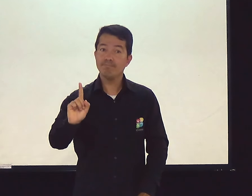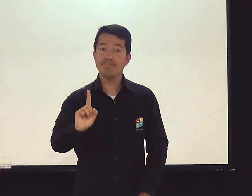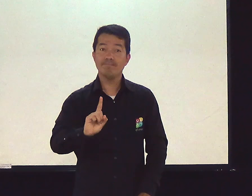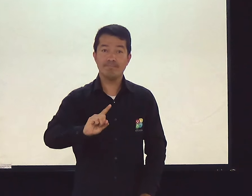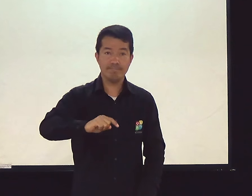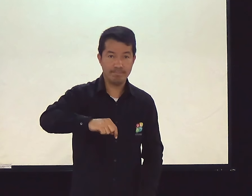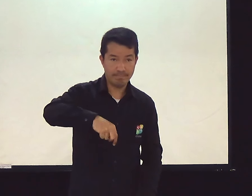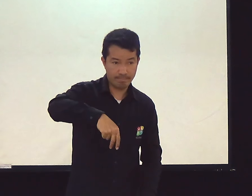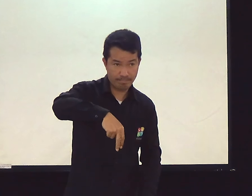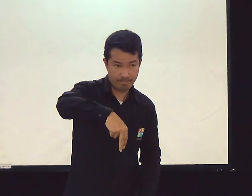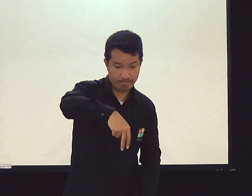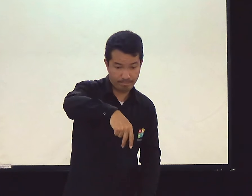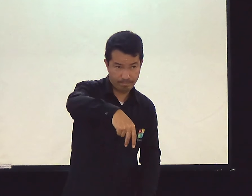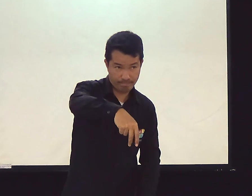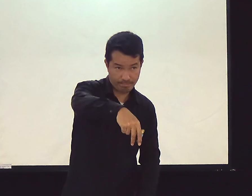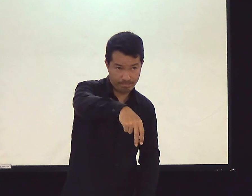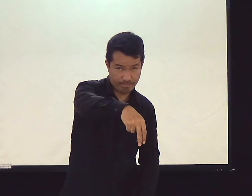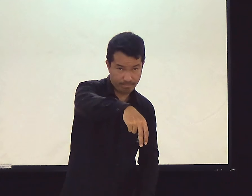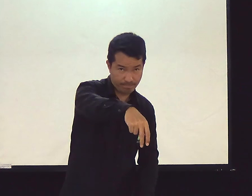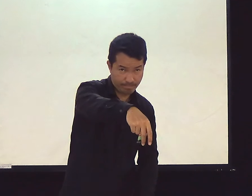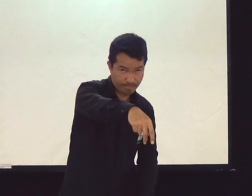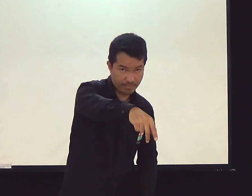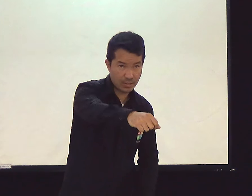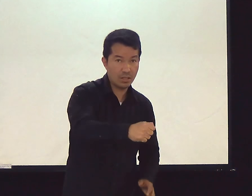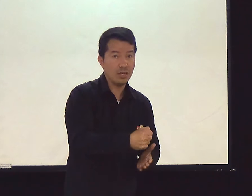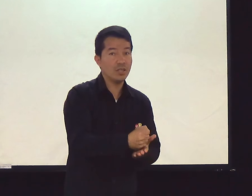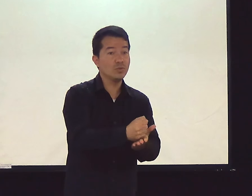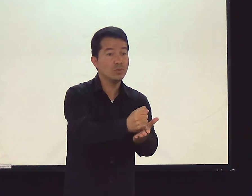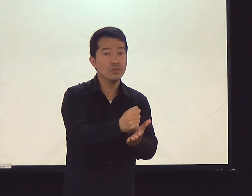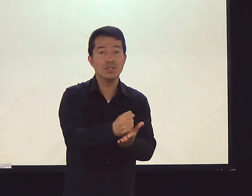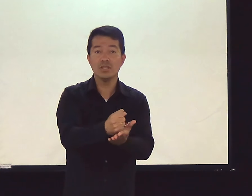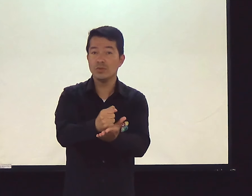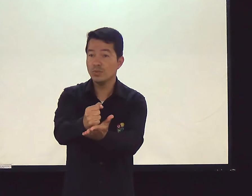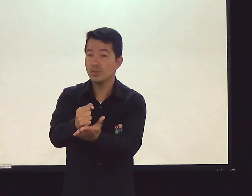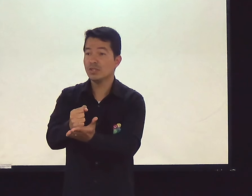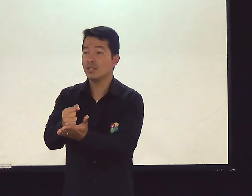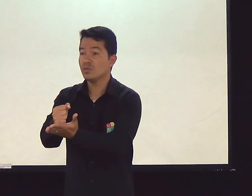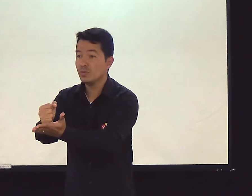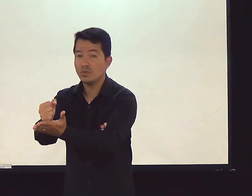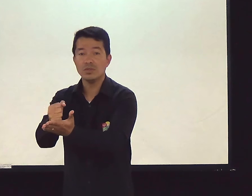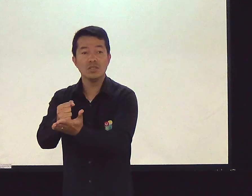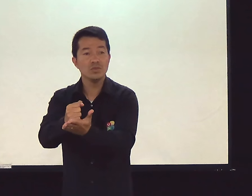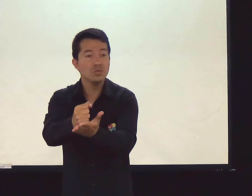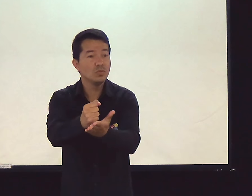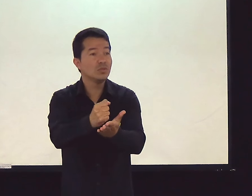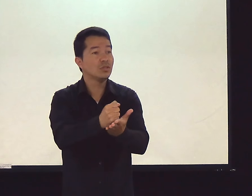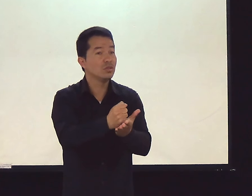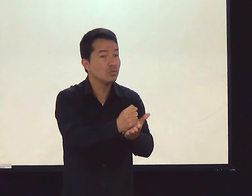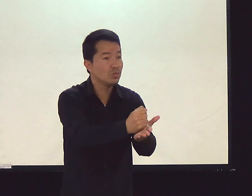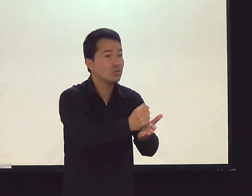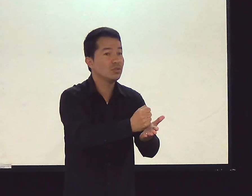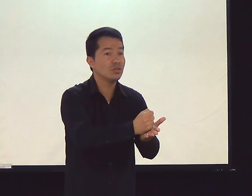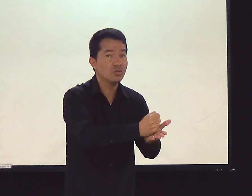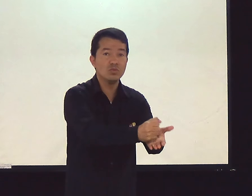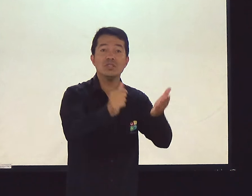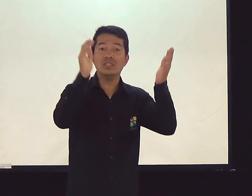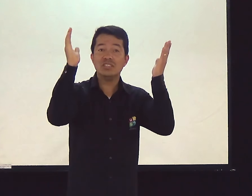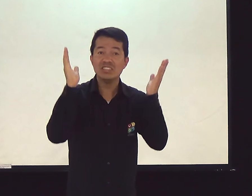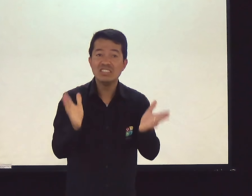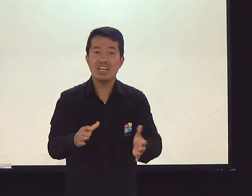Um dia, Jesus veio ao mundo, né? O que ele mais fez